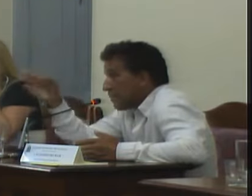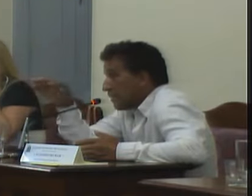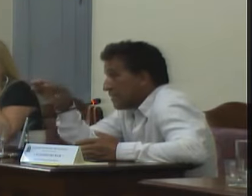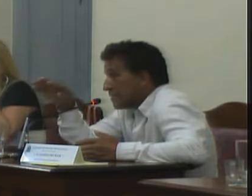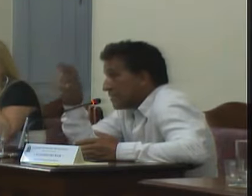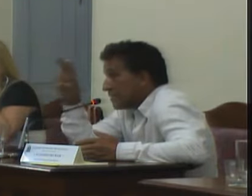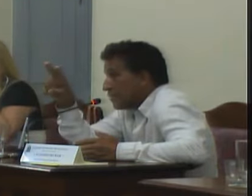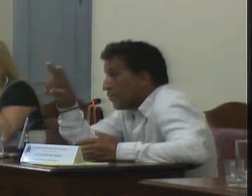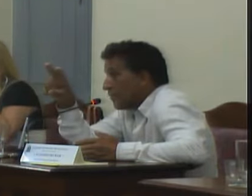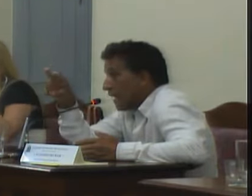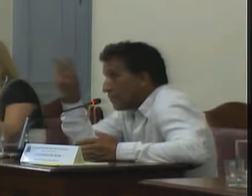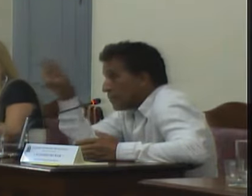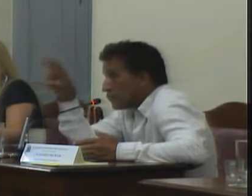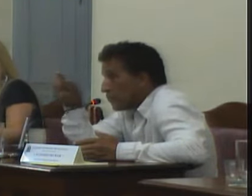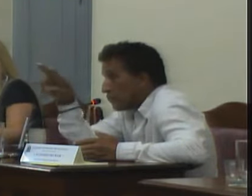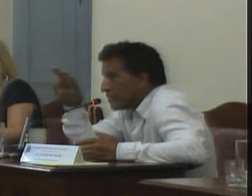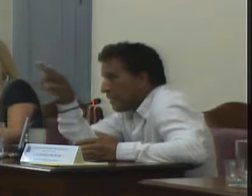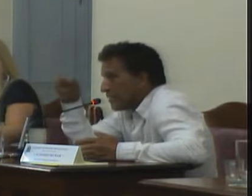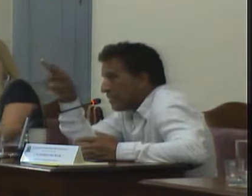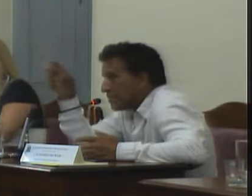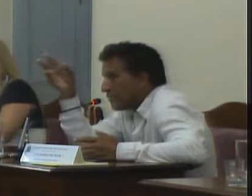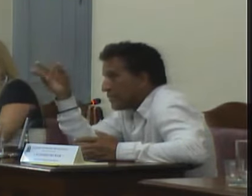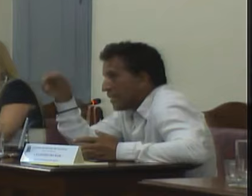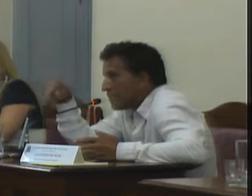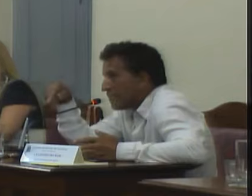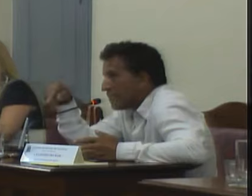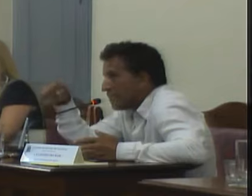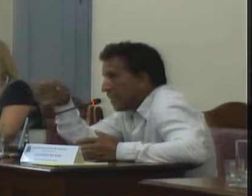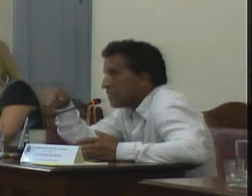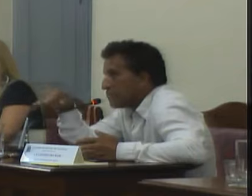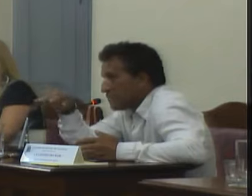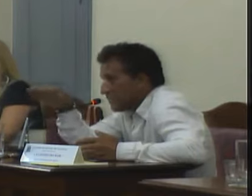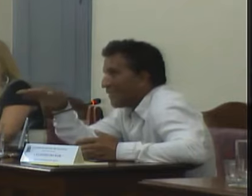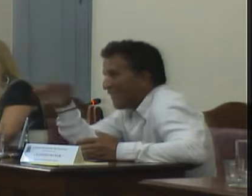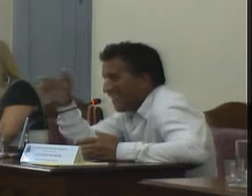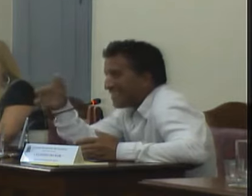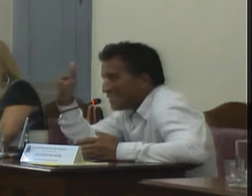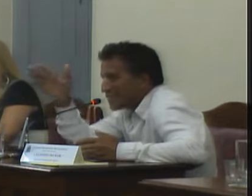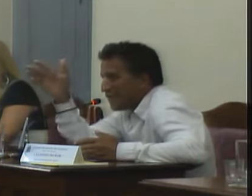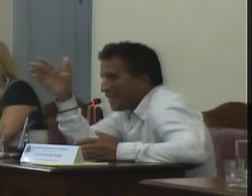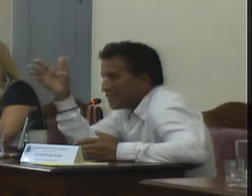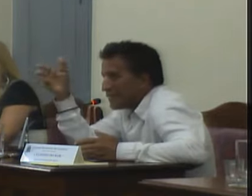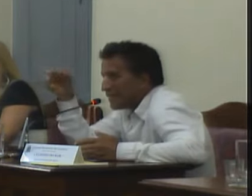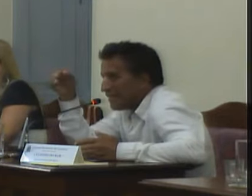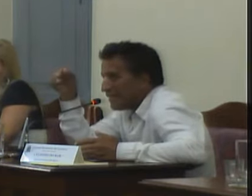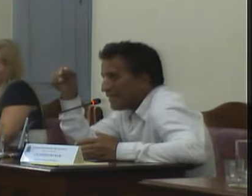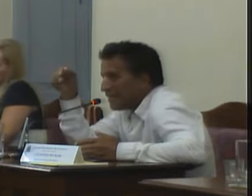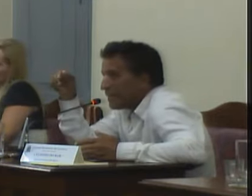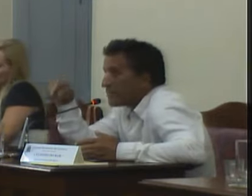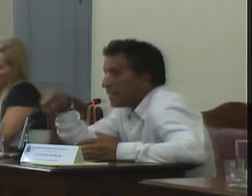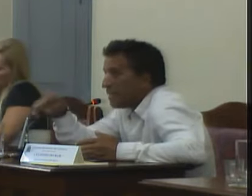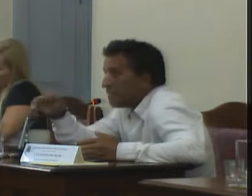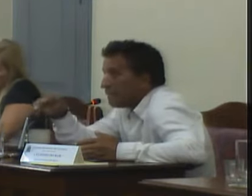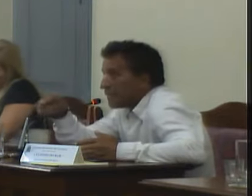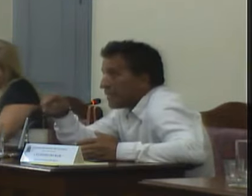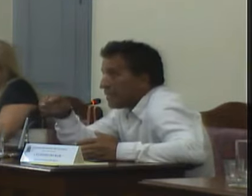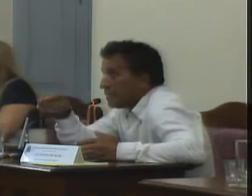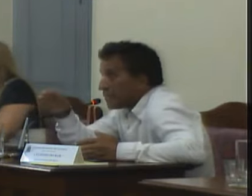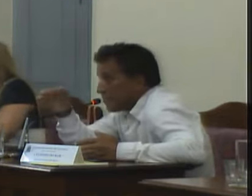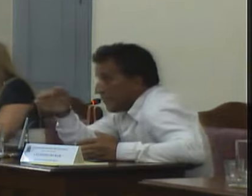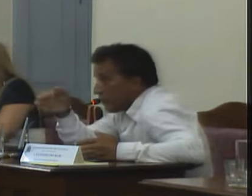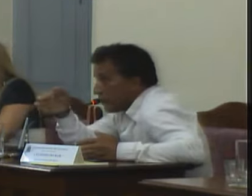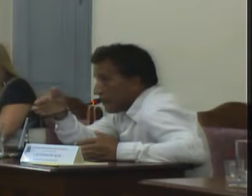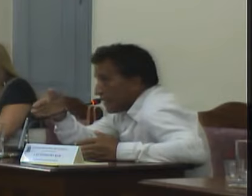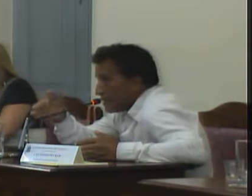só para ver se é cinco merda ou se é só duas merda que eles estão fazendo a gente podia dar uma olhada nesses colégios aí vamos fazer um requerimento